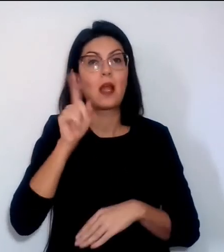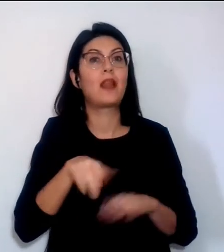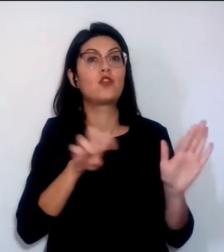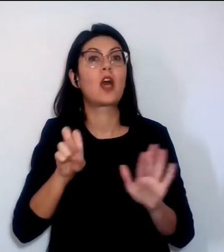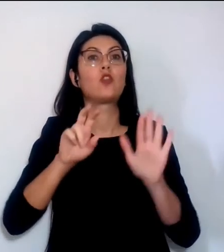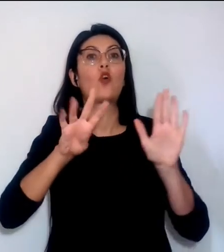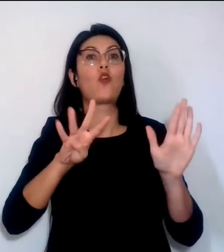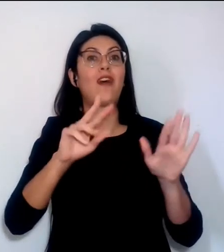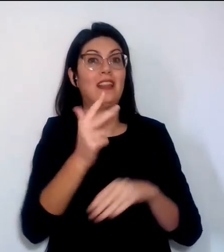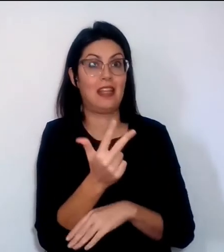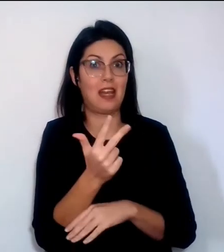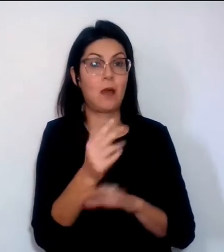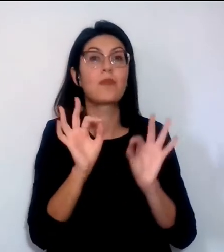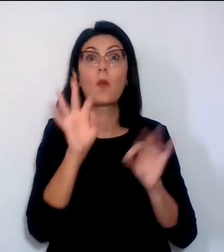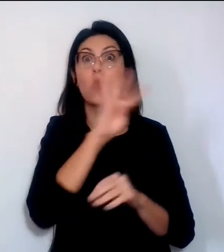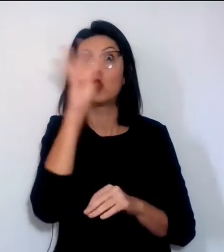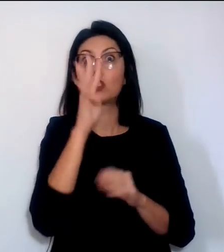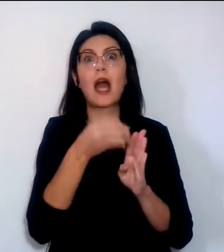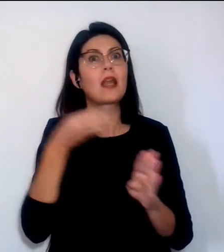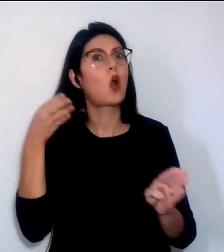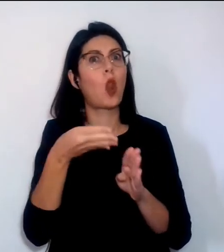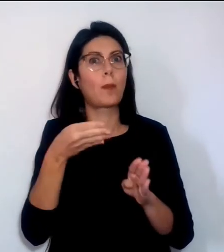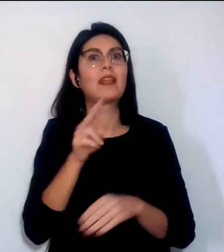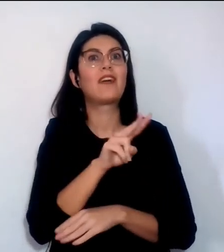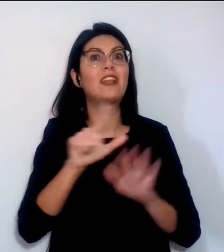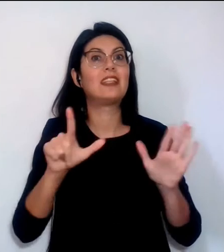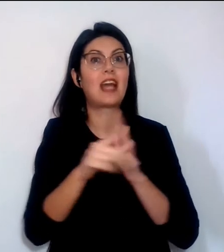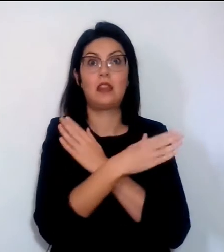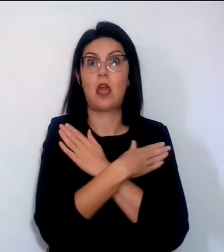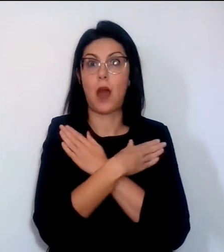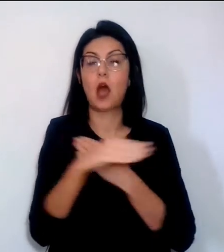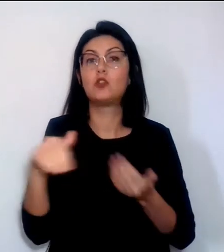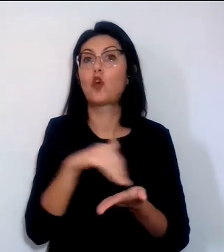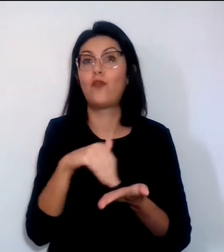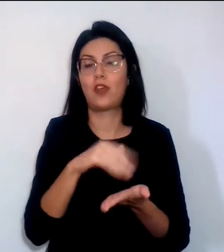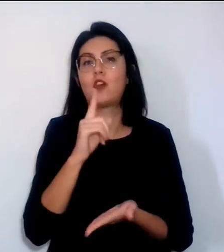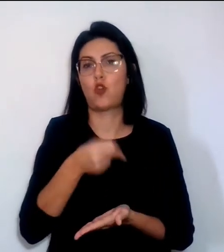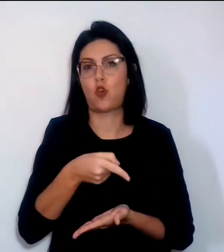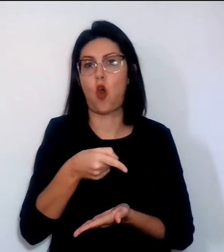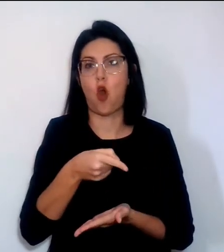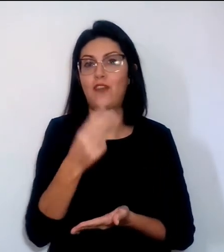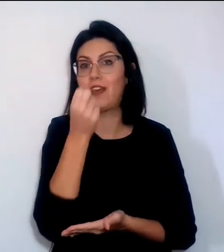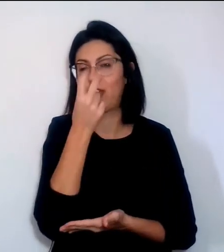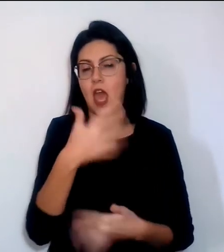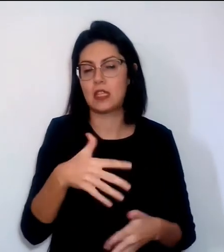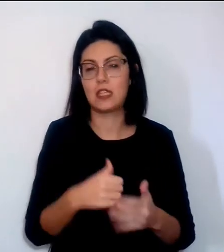Toscana fu colpita il 27 maggio in via dei Gergofili a Firenze.